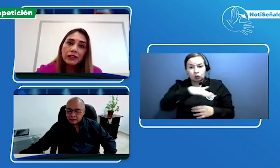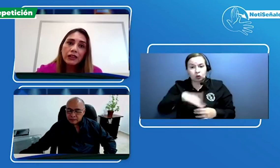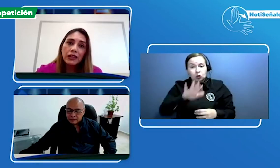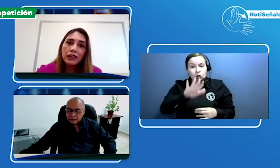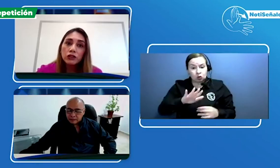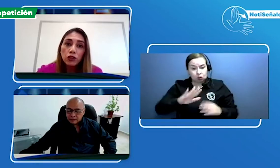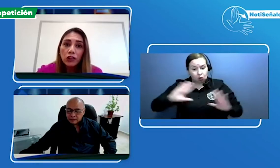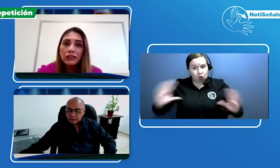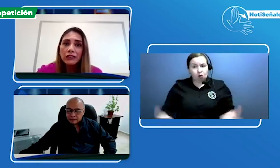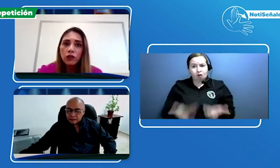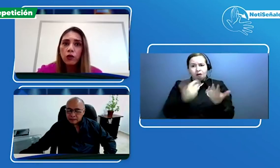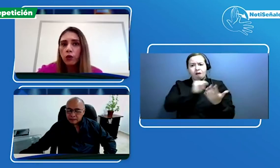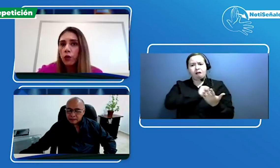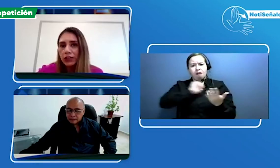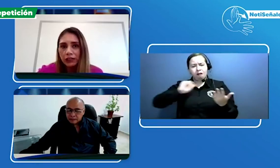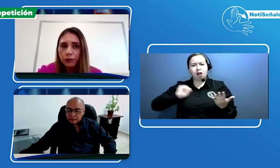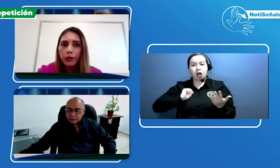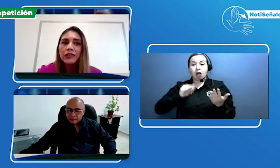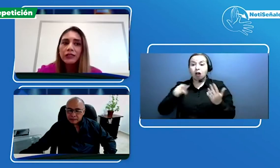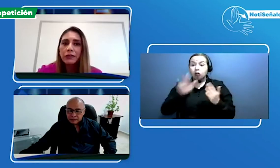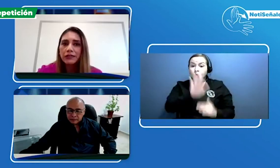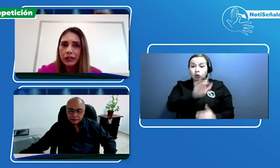sordas, sino con cualquier tipo de discapacidad.